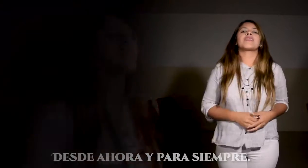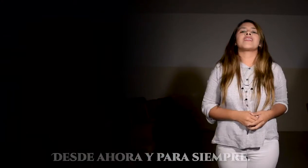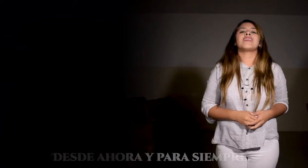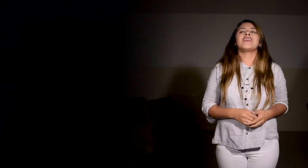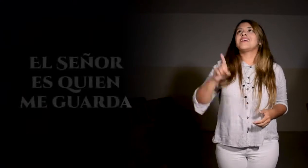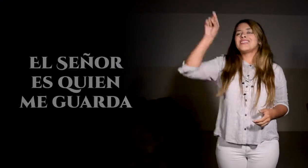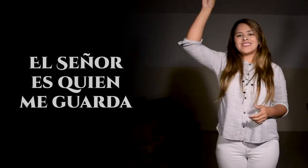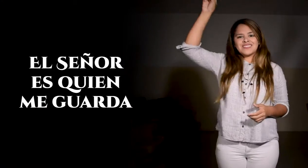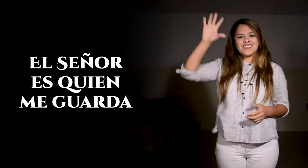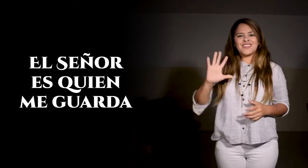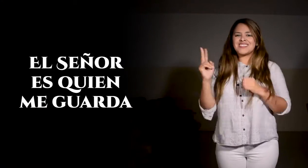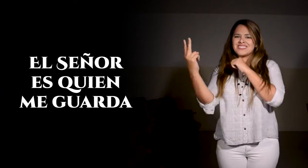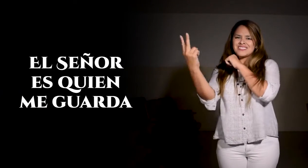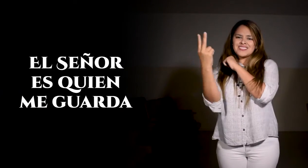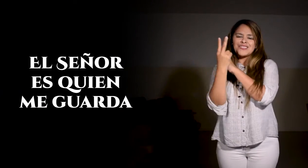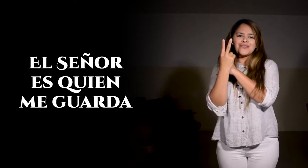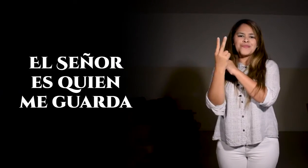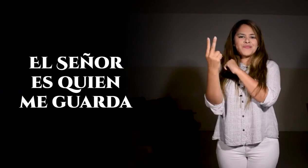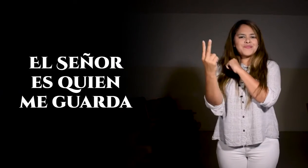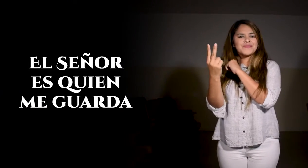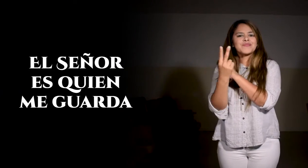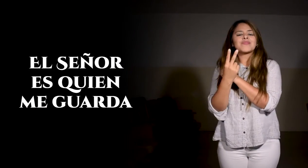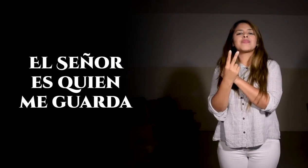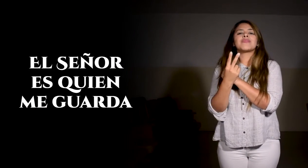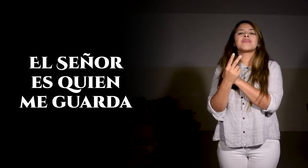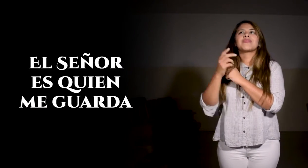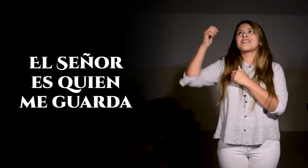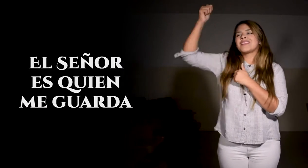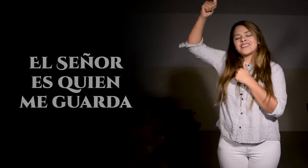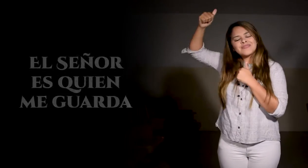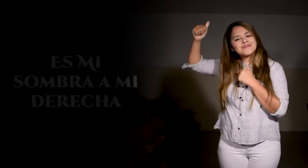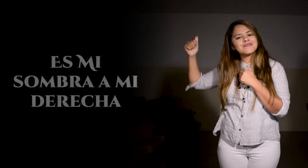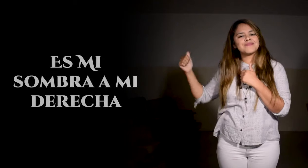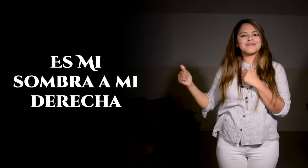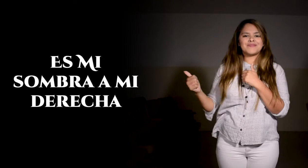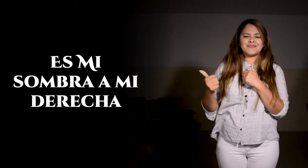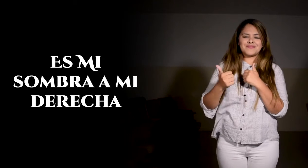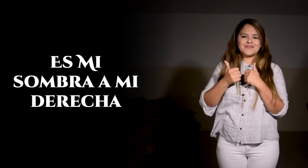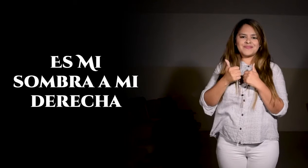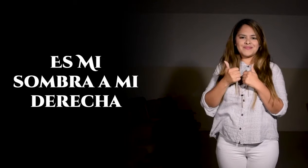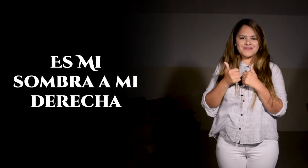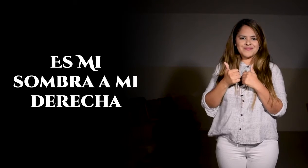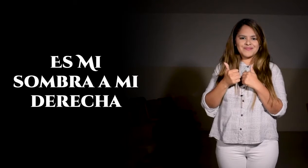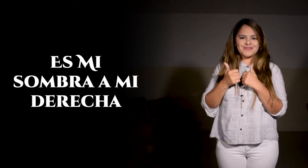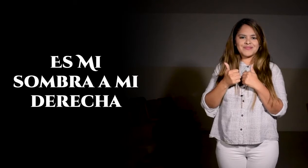El Señor es quien me guarda, es mi sombra, mi derecha,